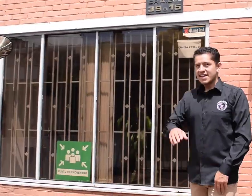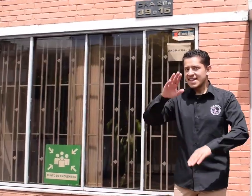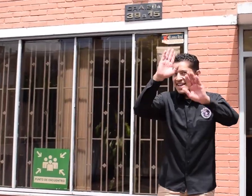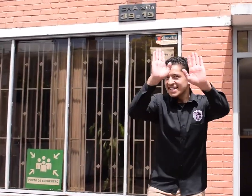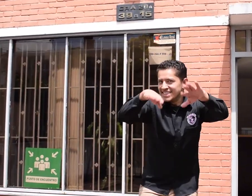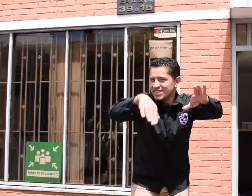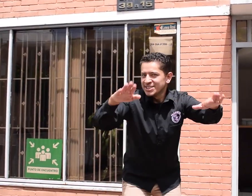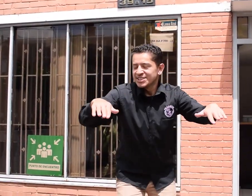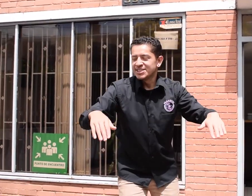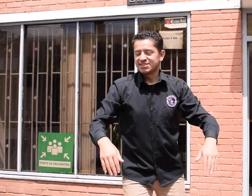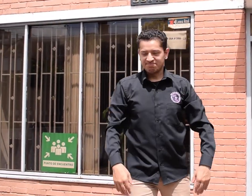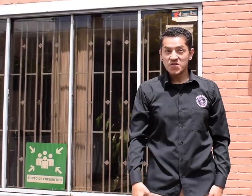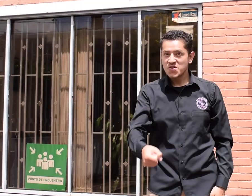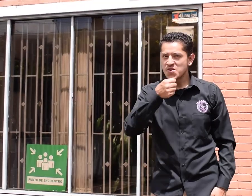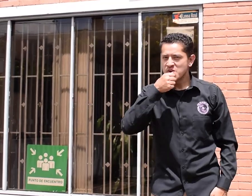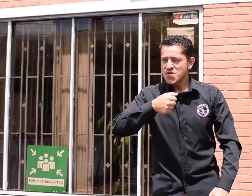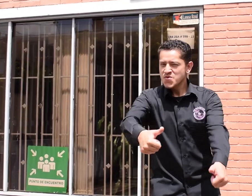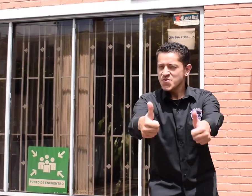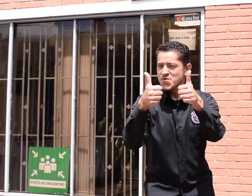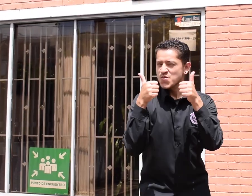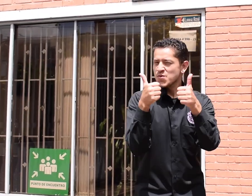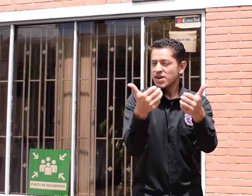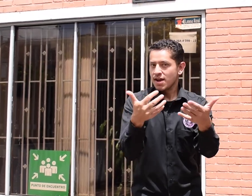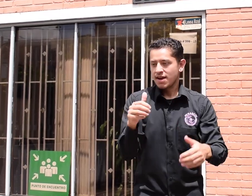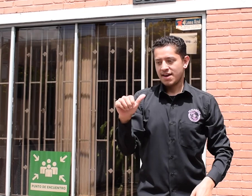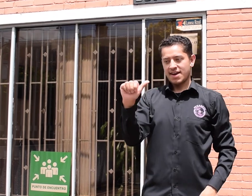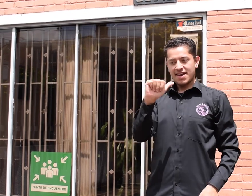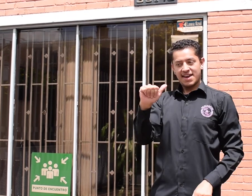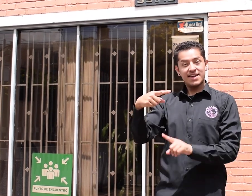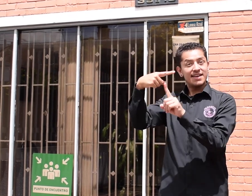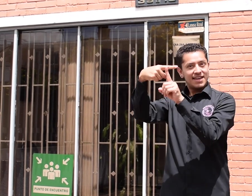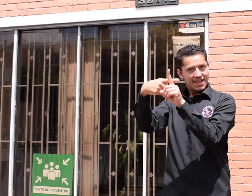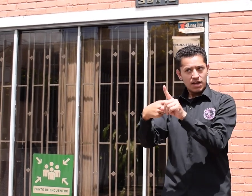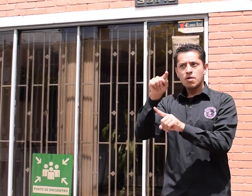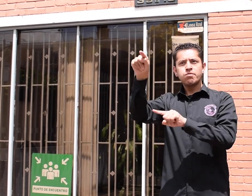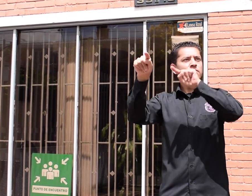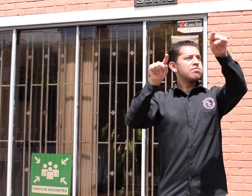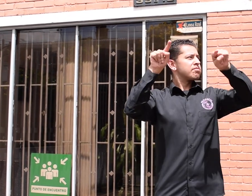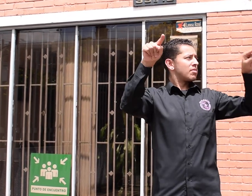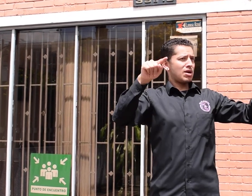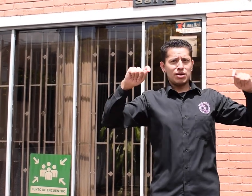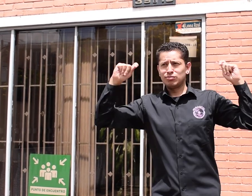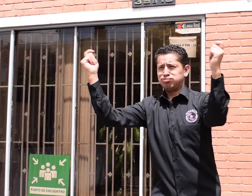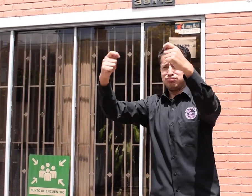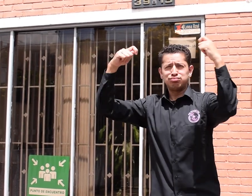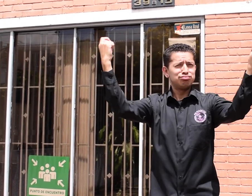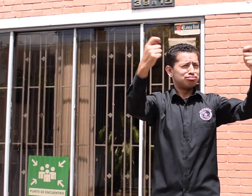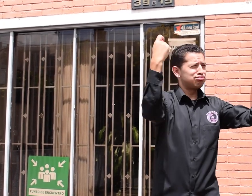¡Ey! Tenemos una muy buena noticia. En este mes de agosto hemos visto muchos lugares que tienen promociones y